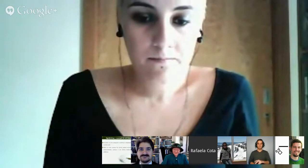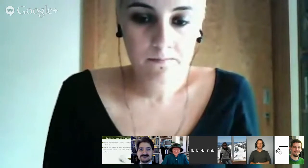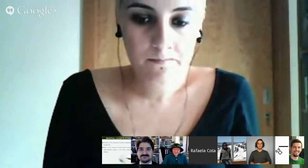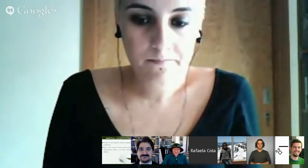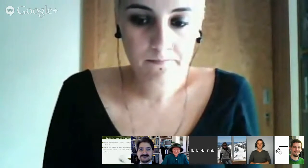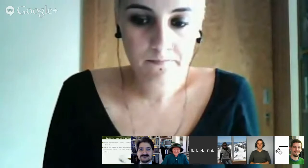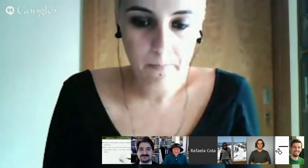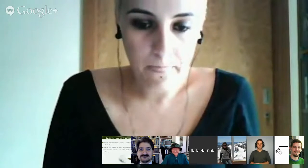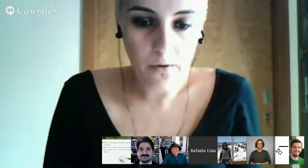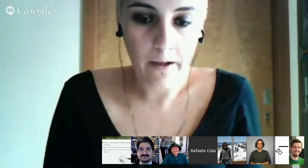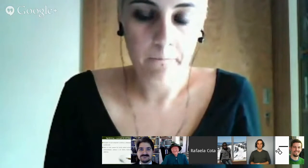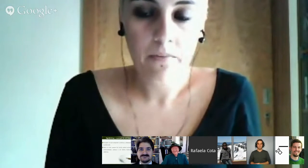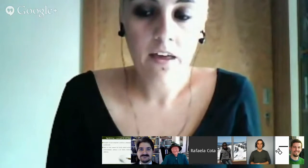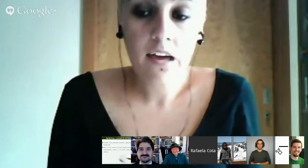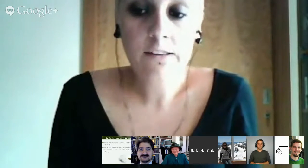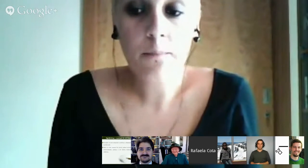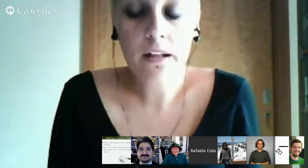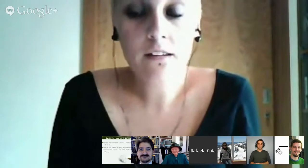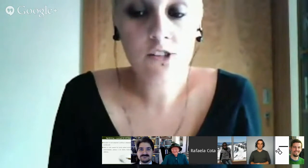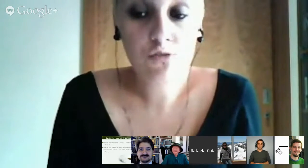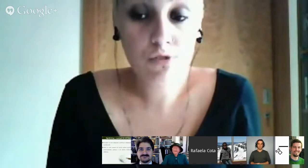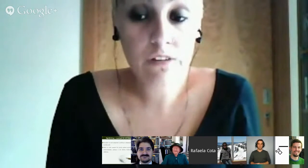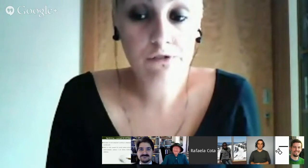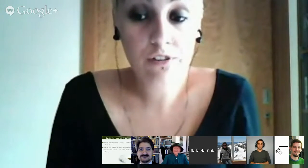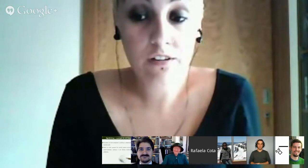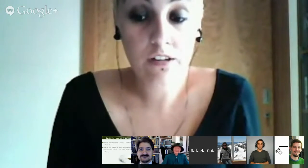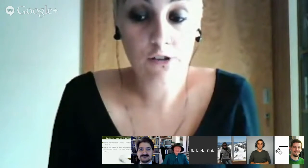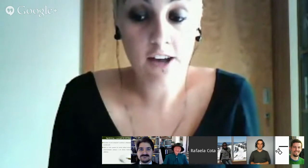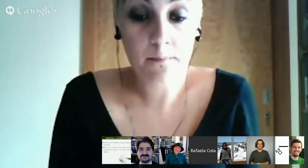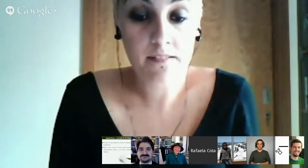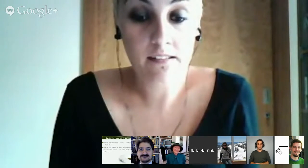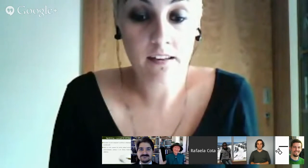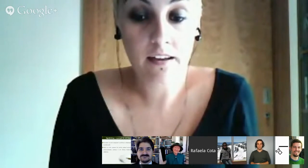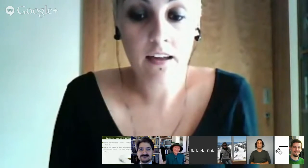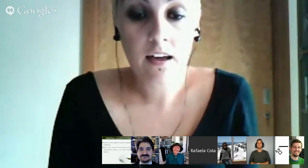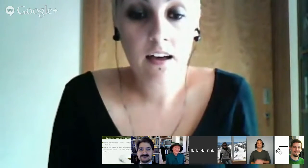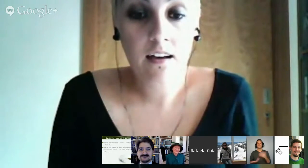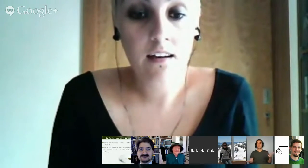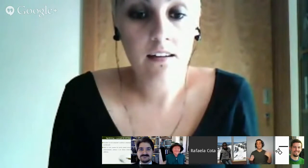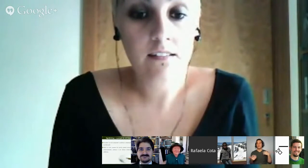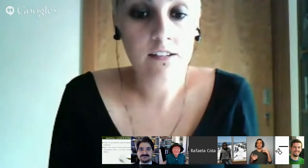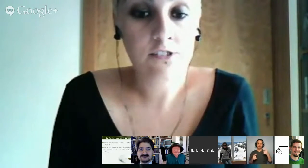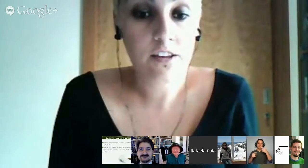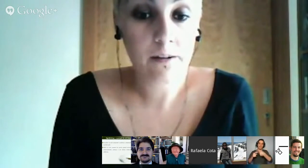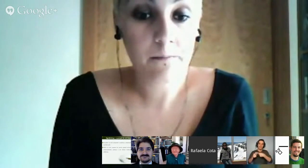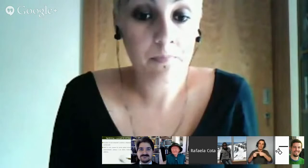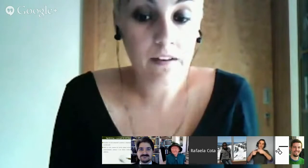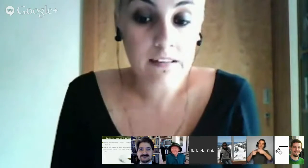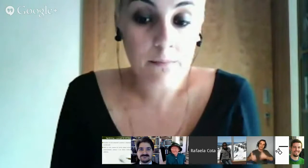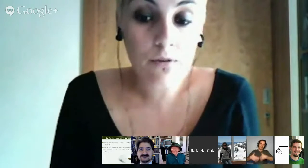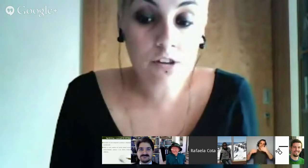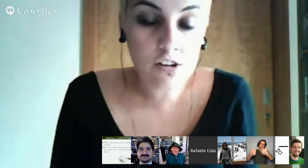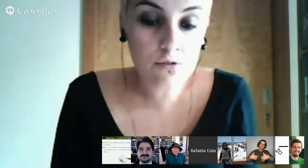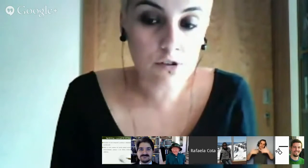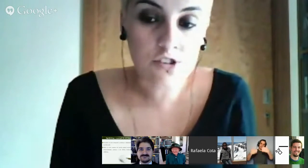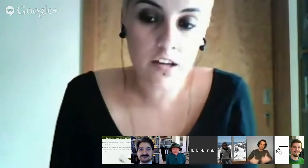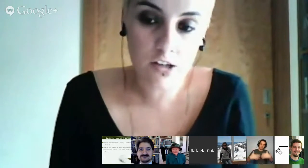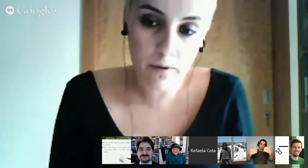We're back. Ok. Então, para além destes motivos que eu já apresentei, existem também outras razões de cariz